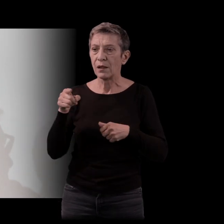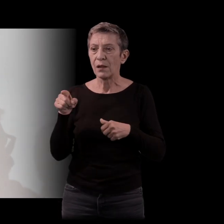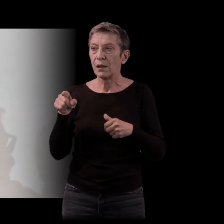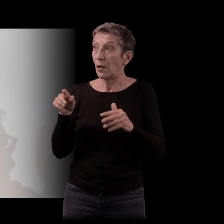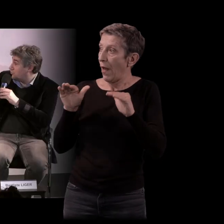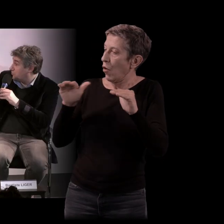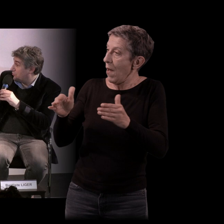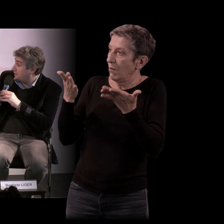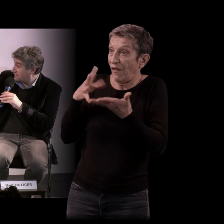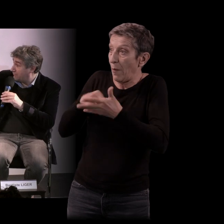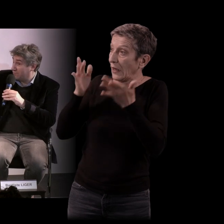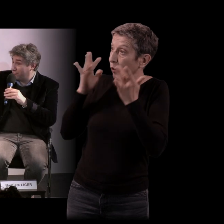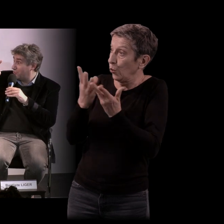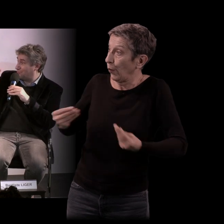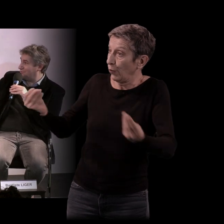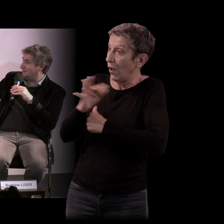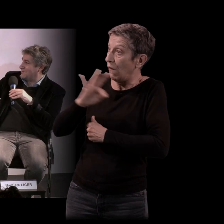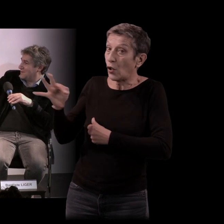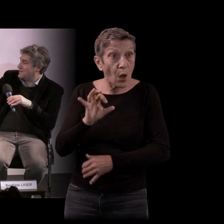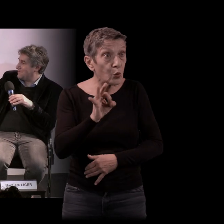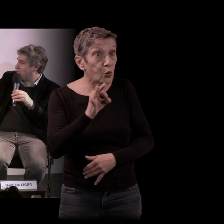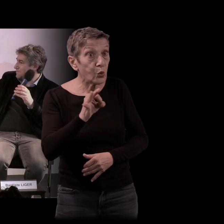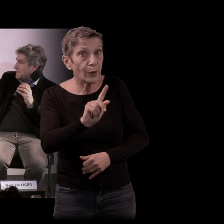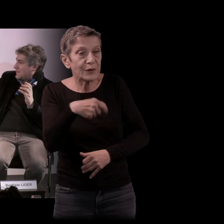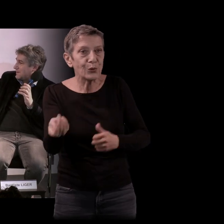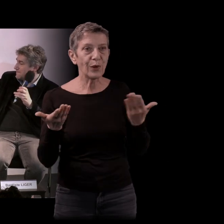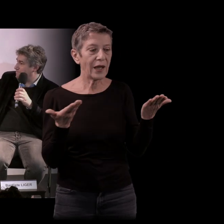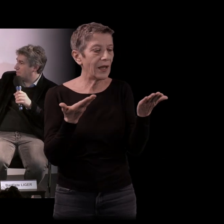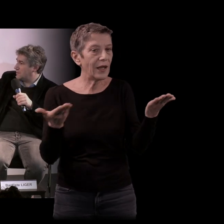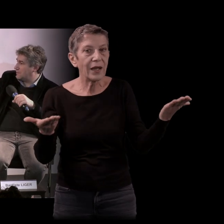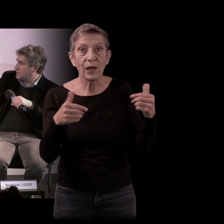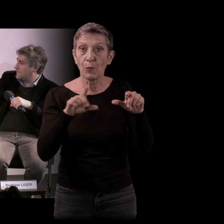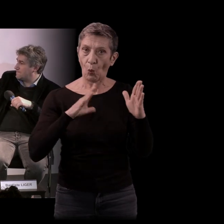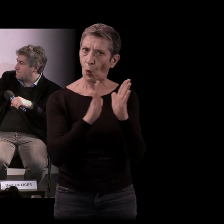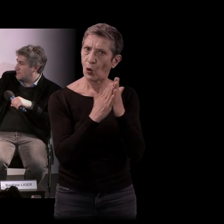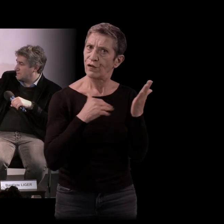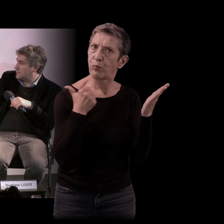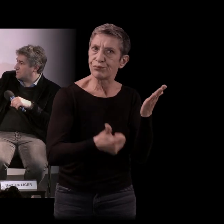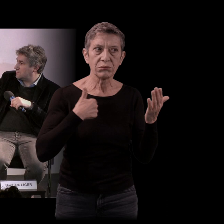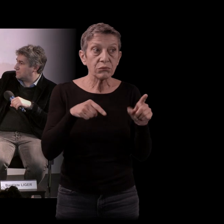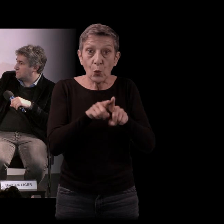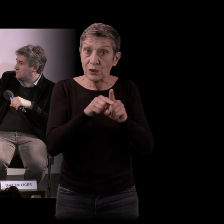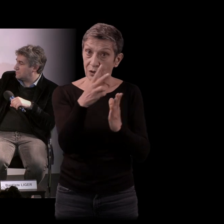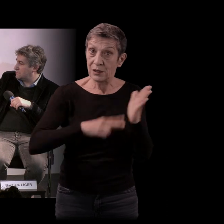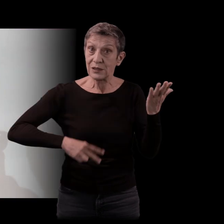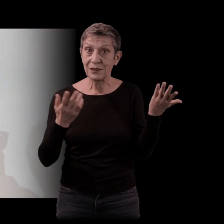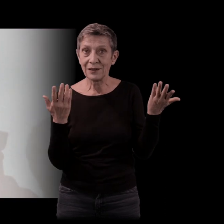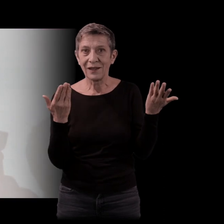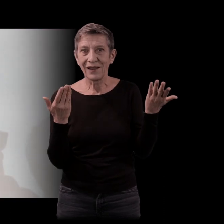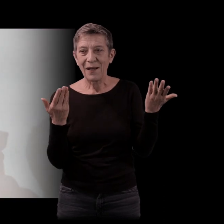un pan de la culture populaire. Exactement. faut vraiment s'en souvenir. Oui, voilà. Et puis, il y avait d'excellents bouquins et moi aussi, j'en lisais. Mais enfin, elle ne